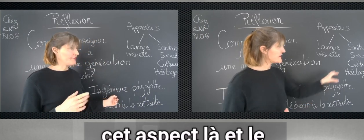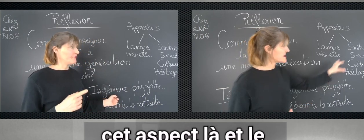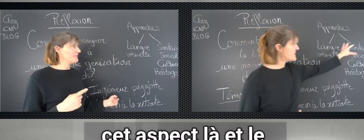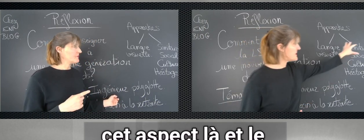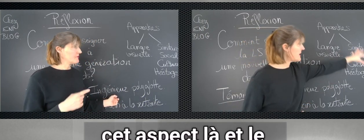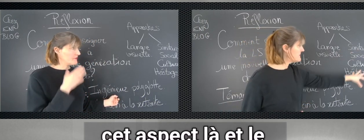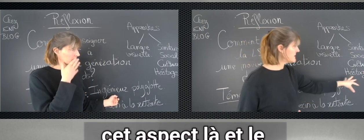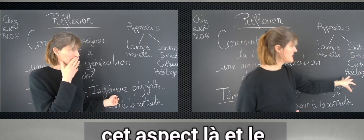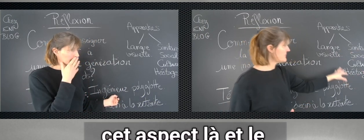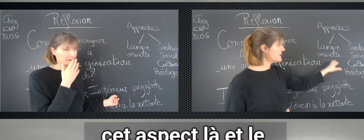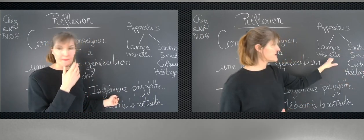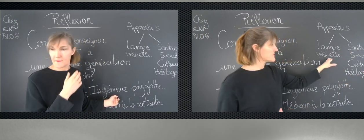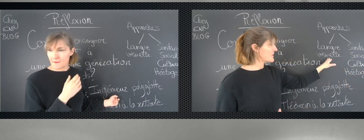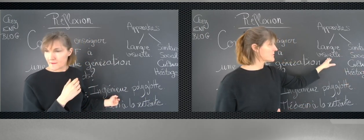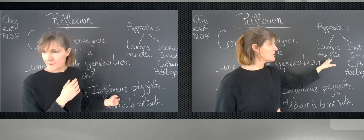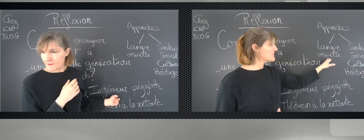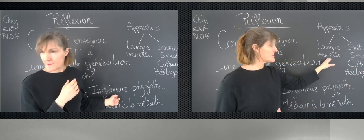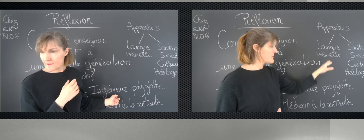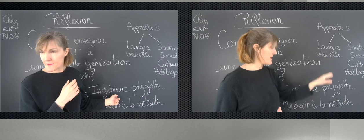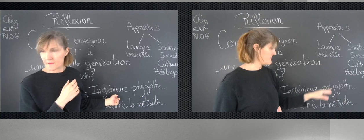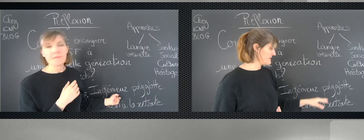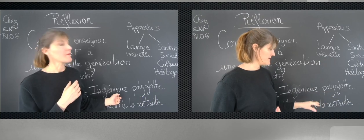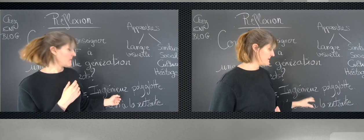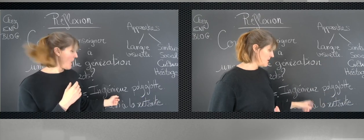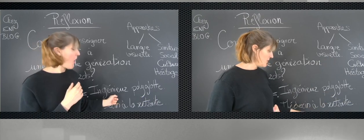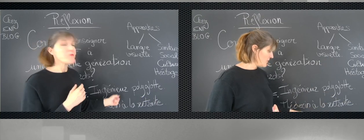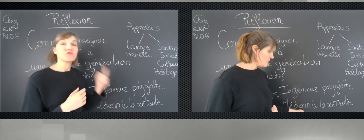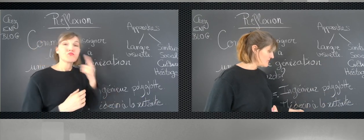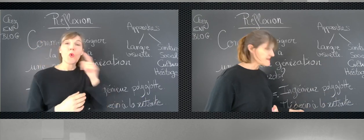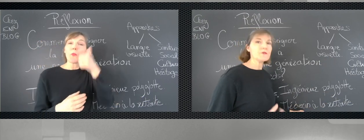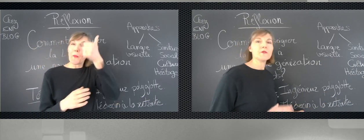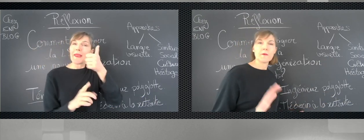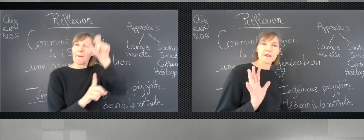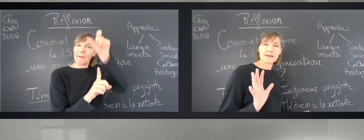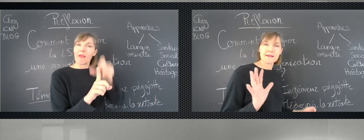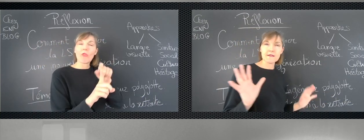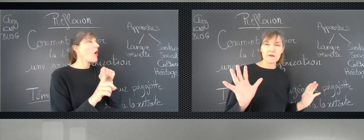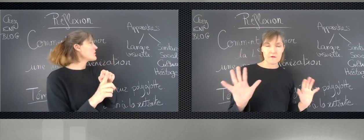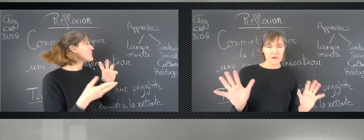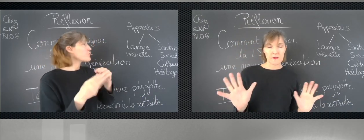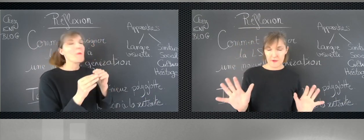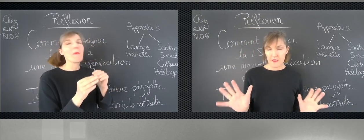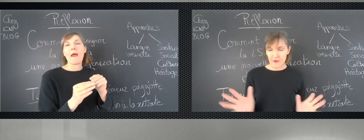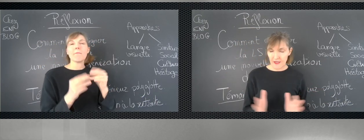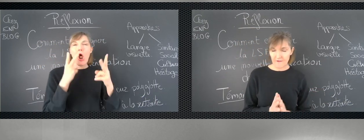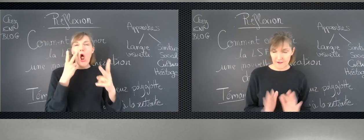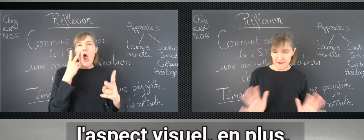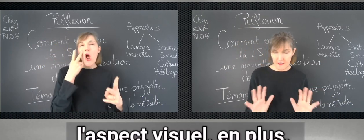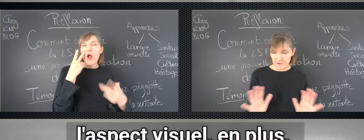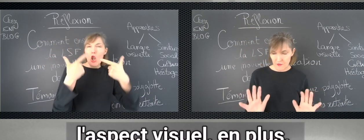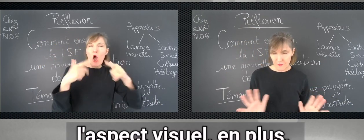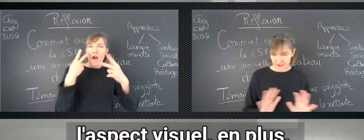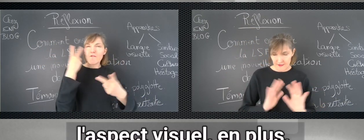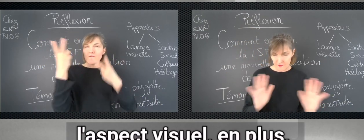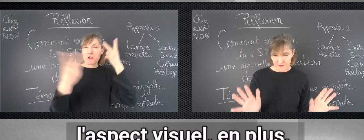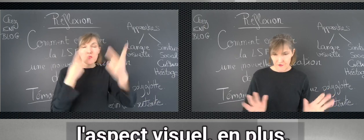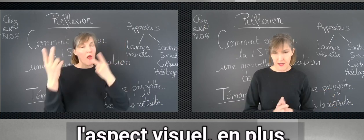aspect-là et le fait que ça ne soit que visuel. Le médecin, il a bien saisi. Il est prêt à faire des... Il a bien compris, c'est que visuel.